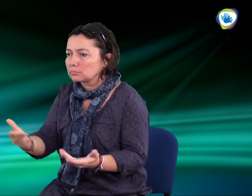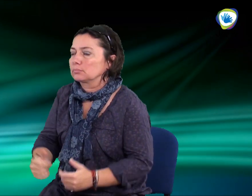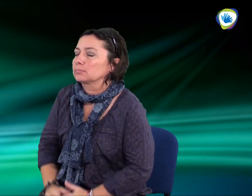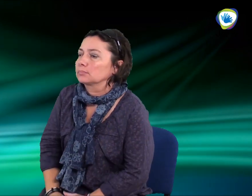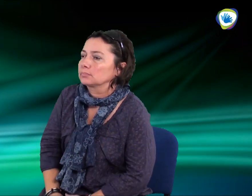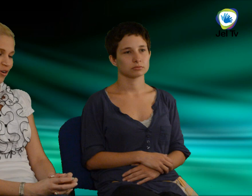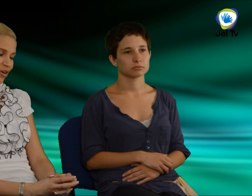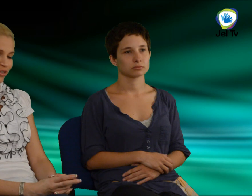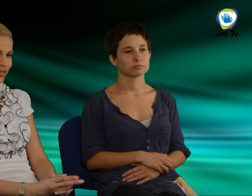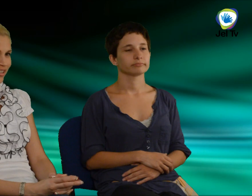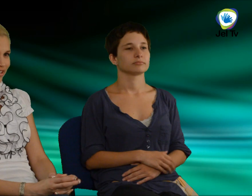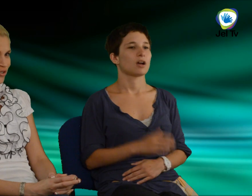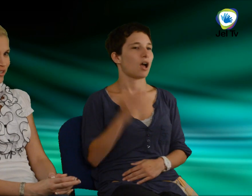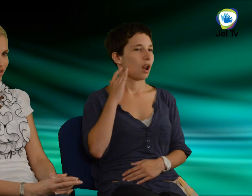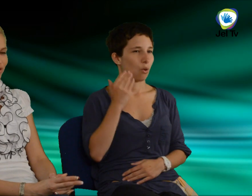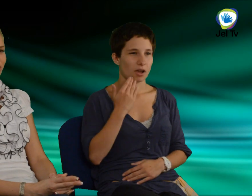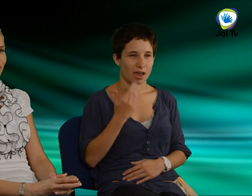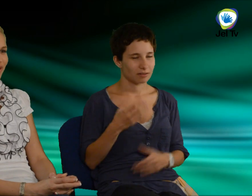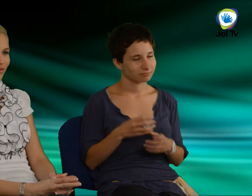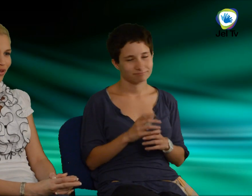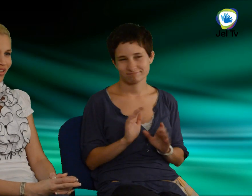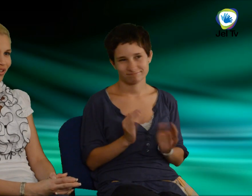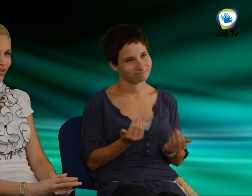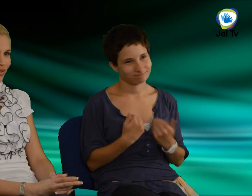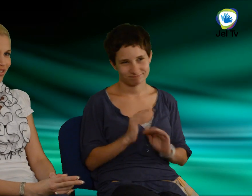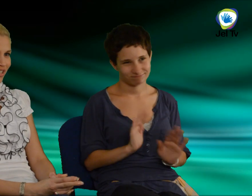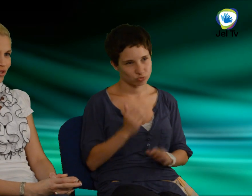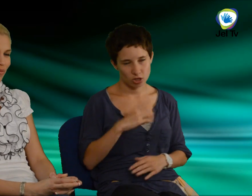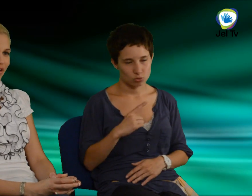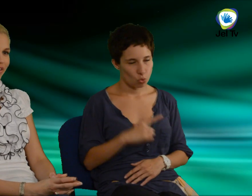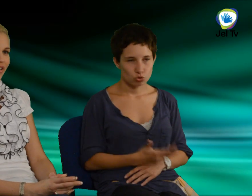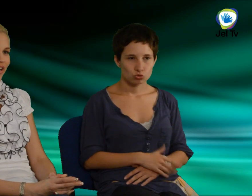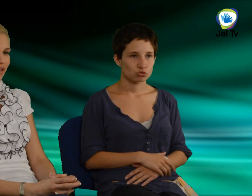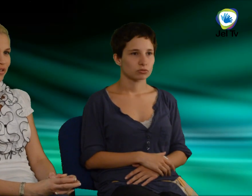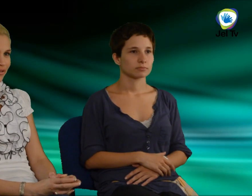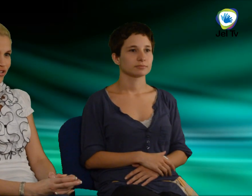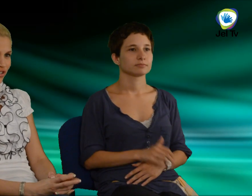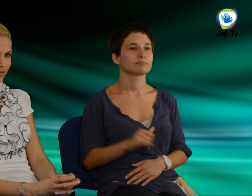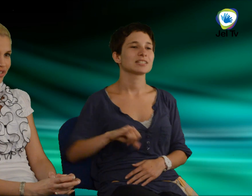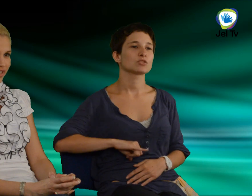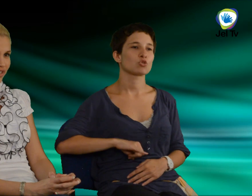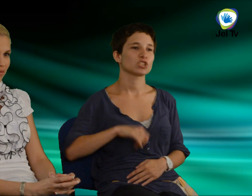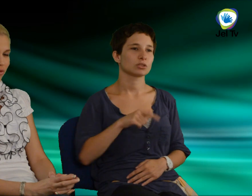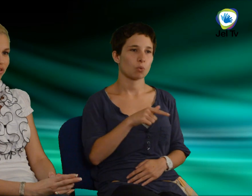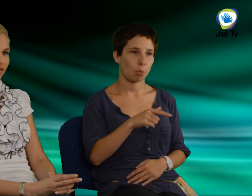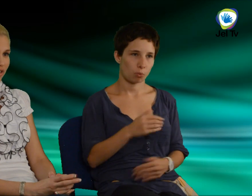A Hallóke Egyesület sajnos nem támogatta az utazásommal, egy biztosító cél támogatta a